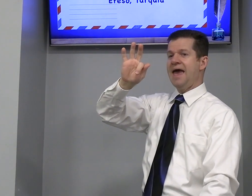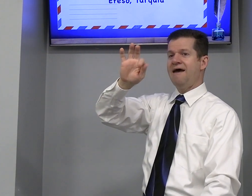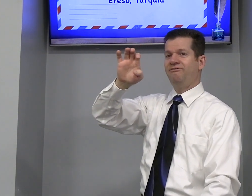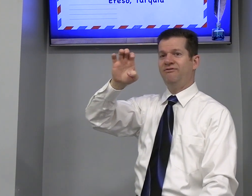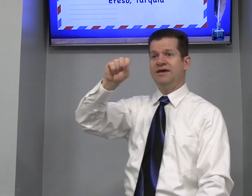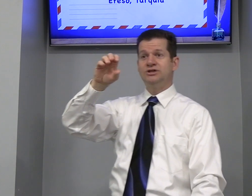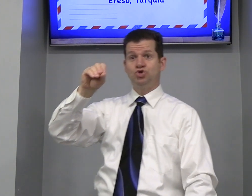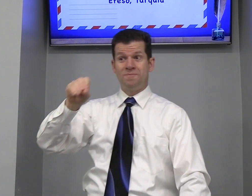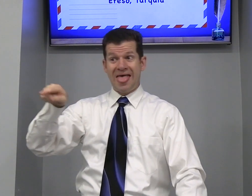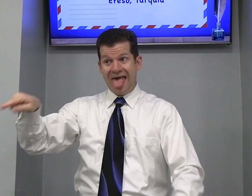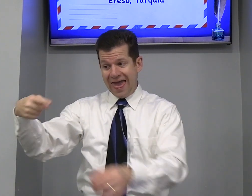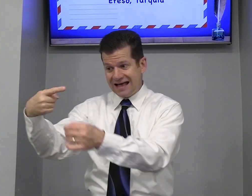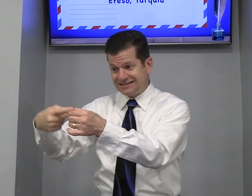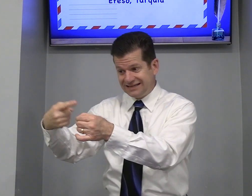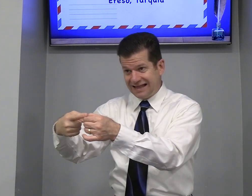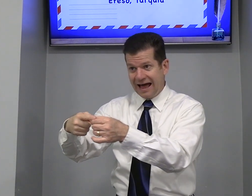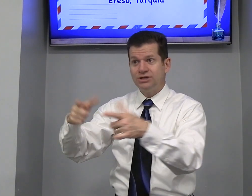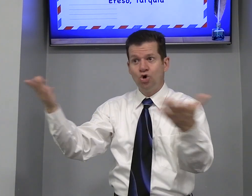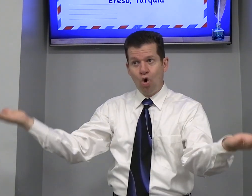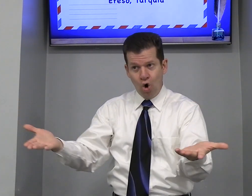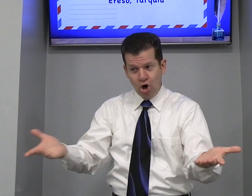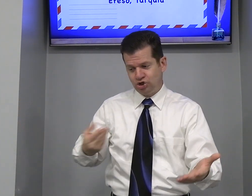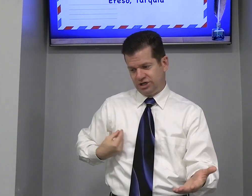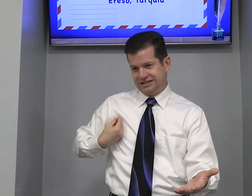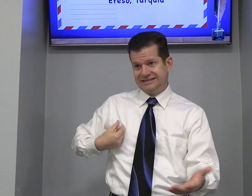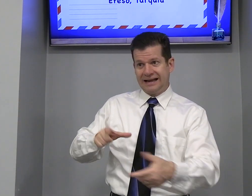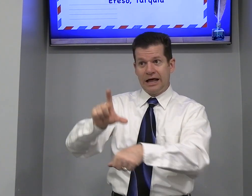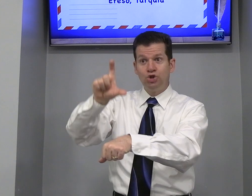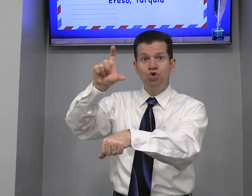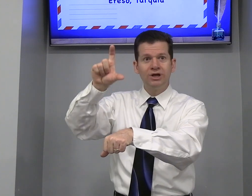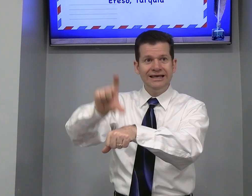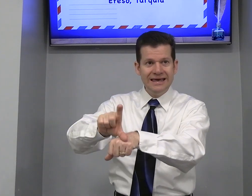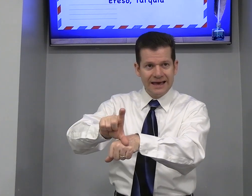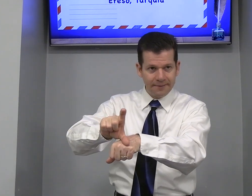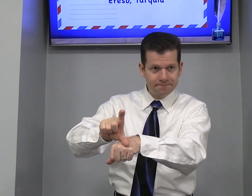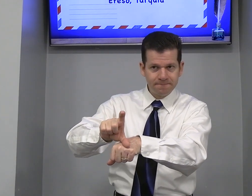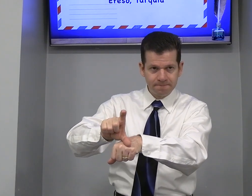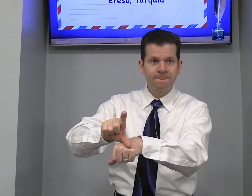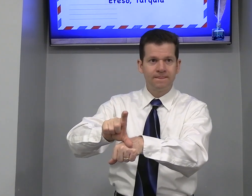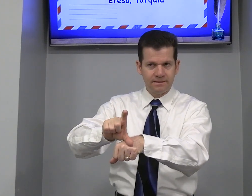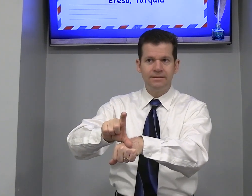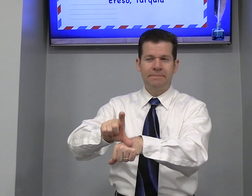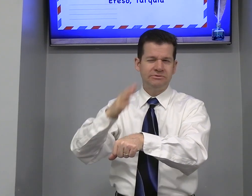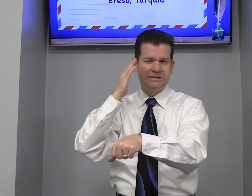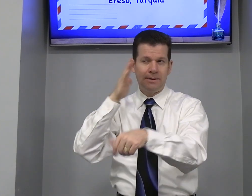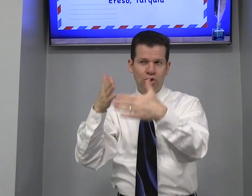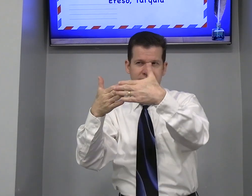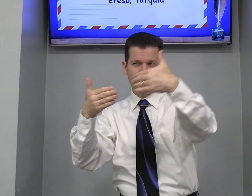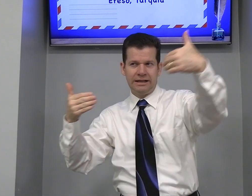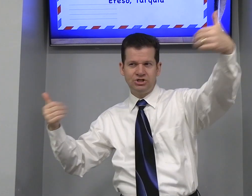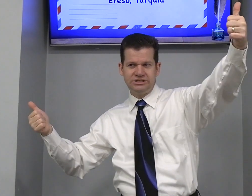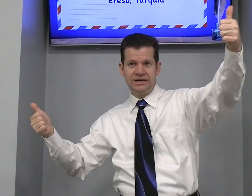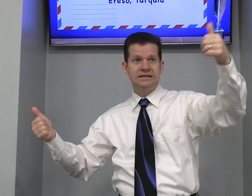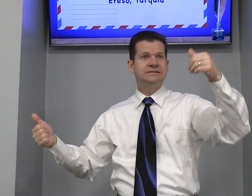Éfeso Essa cidade, hoje, está na Turquia Para você ter uma noção da distância